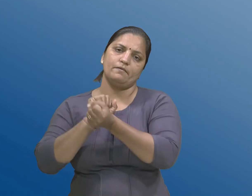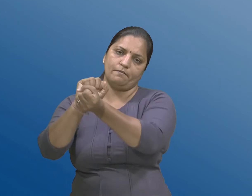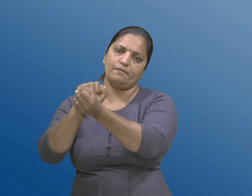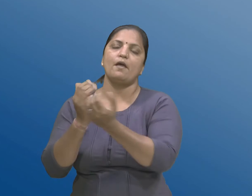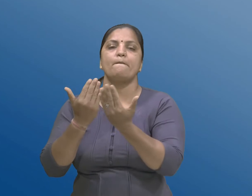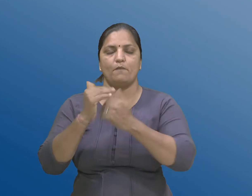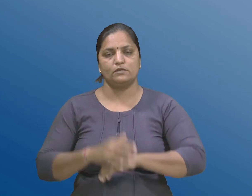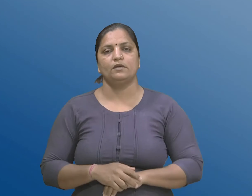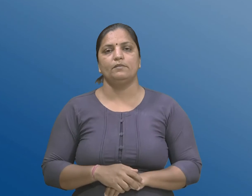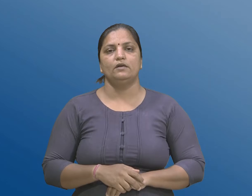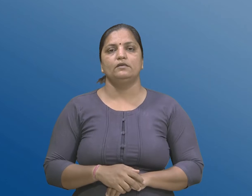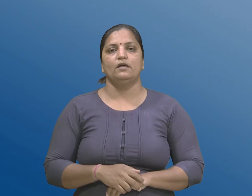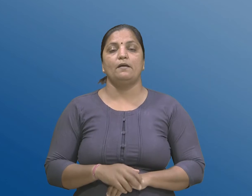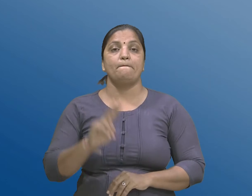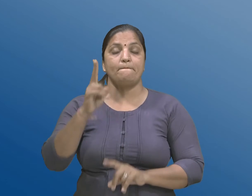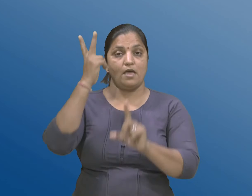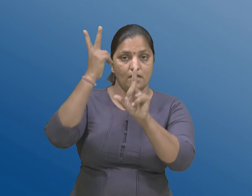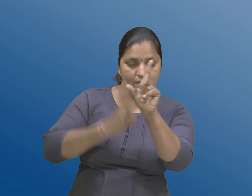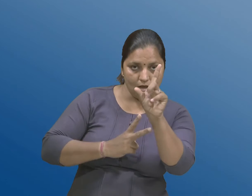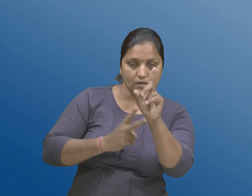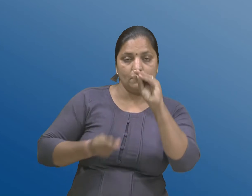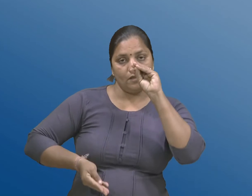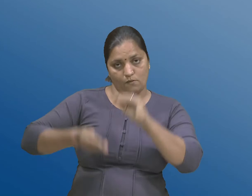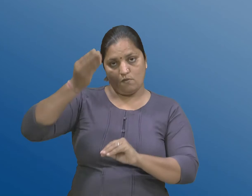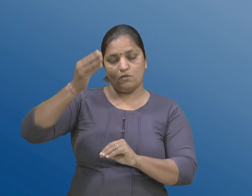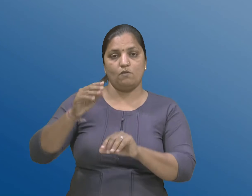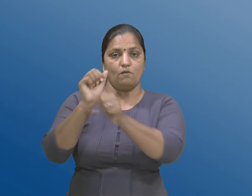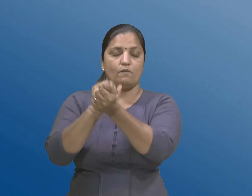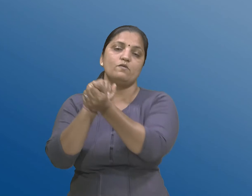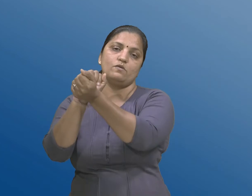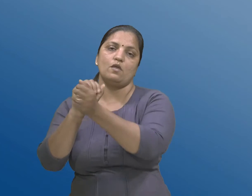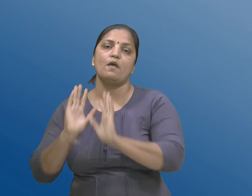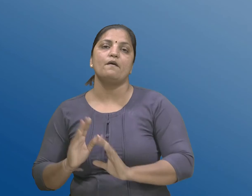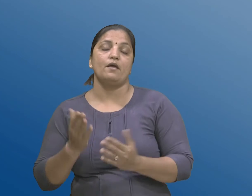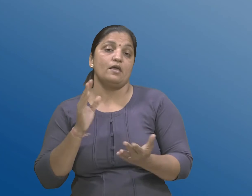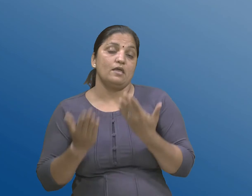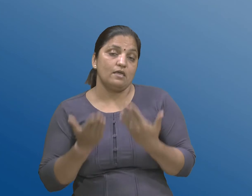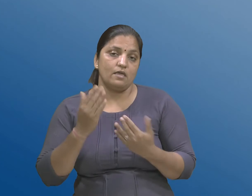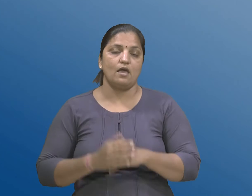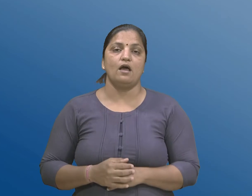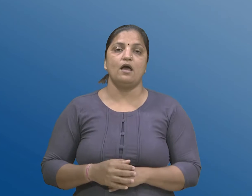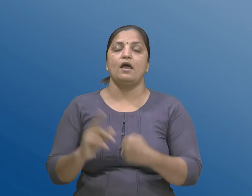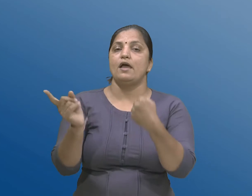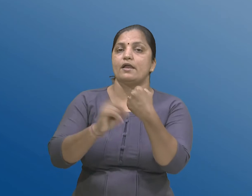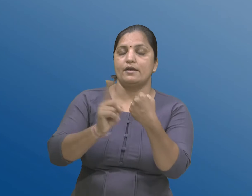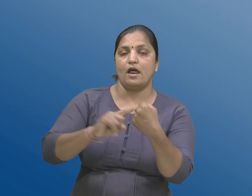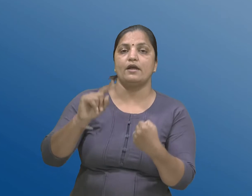जे बे वर्ष सुधी वधिशक्षे अथवा दंड जे एक लाक रुप्या सुधी